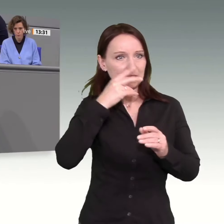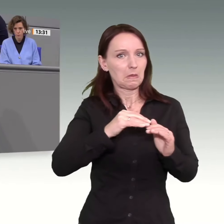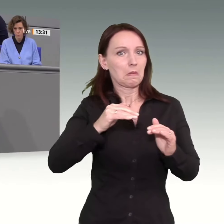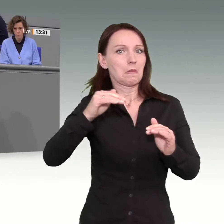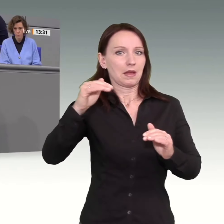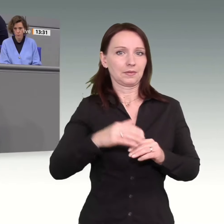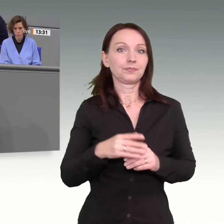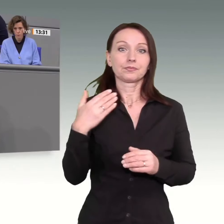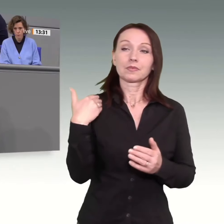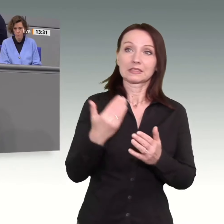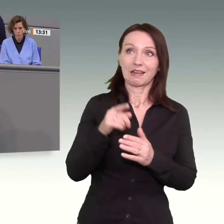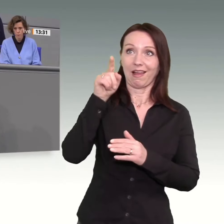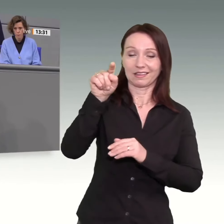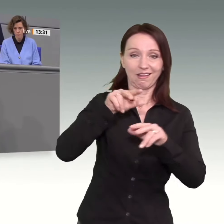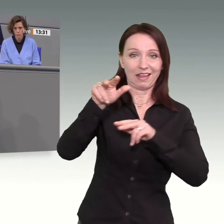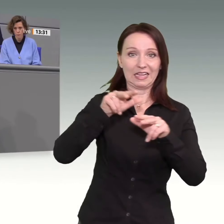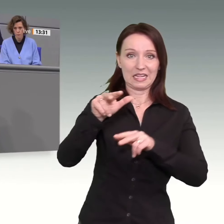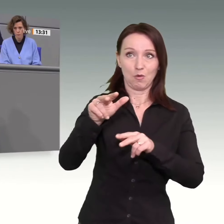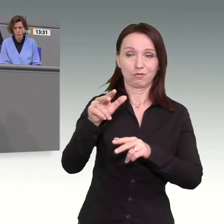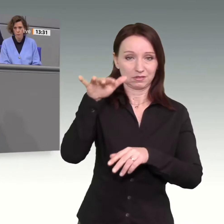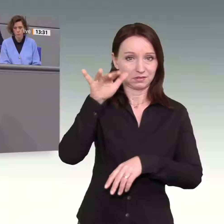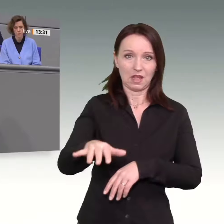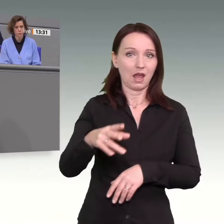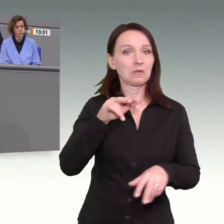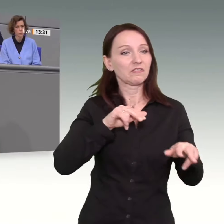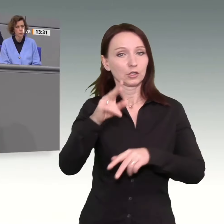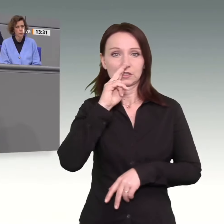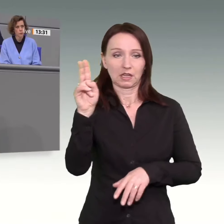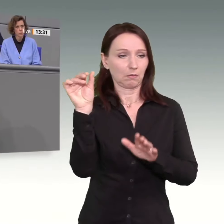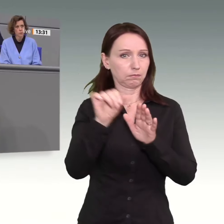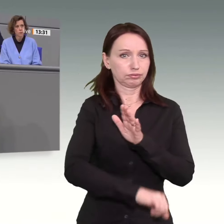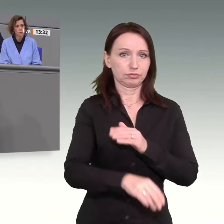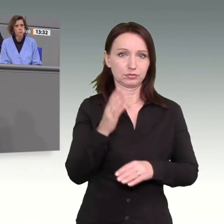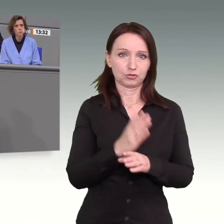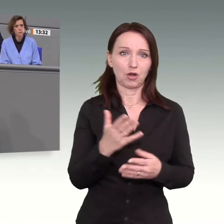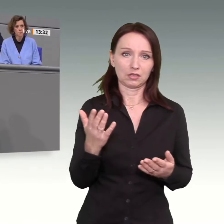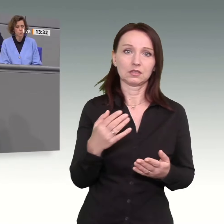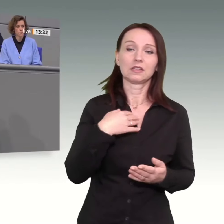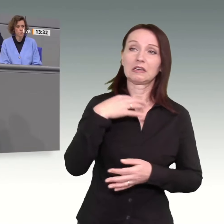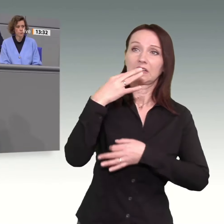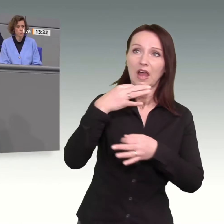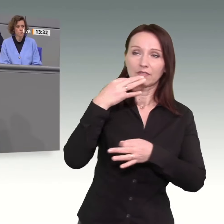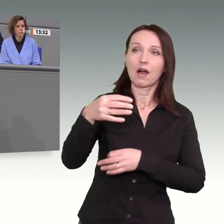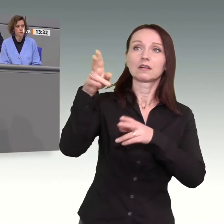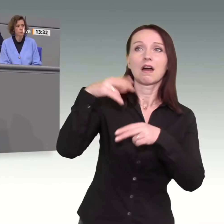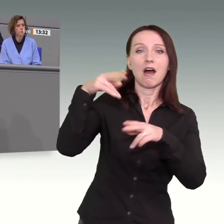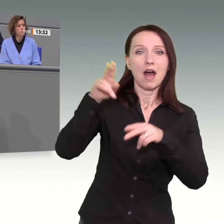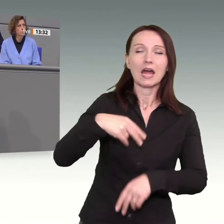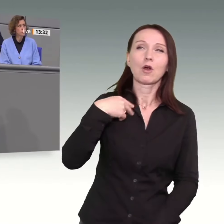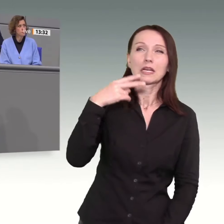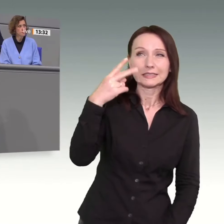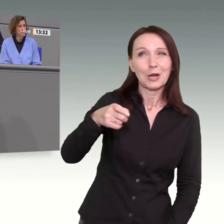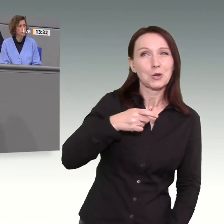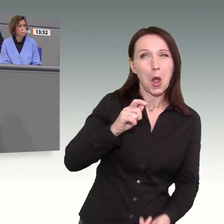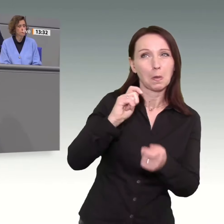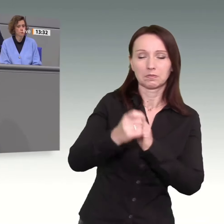ist, geht es wirtschaftlich steil bergab. Und in den Antworten auf die Fragen kann ich auch nicht erkennen, dass sich das absehbar ändern